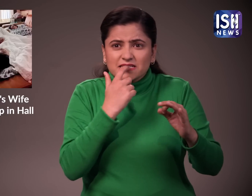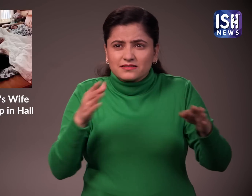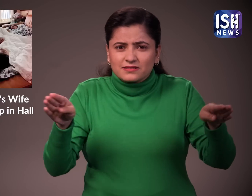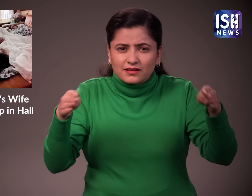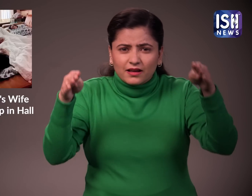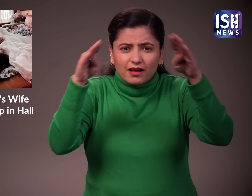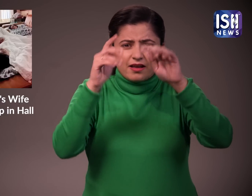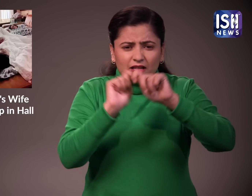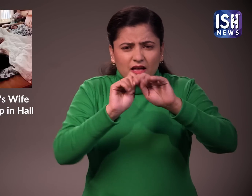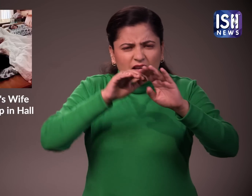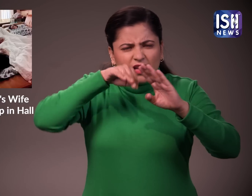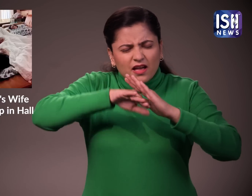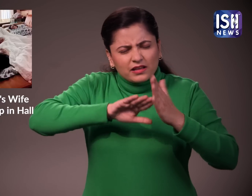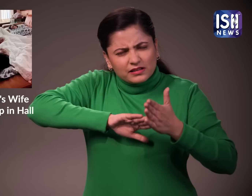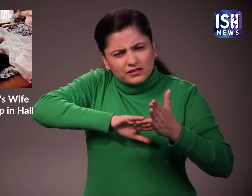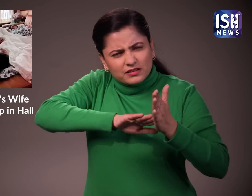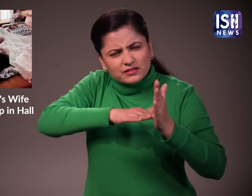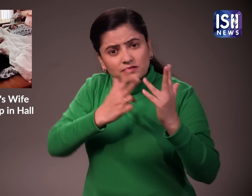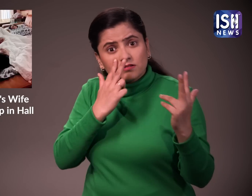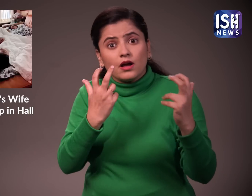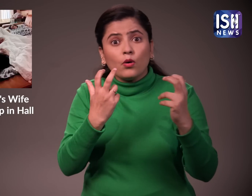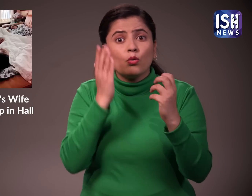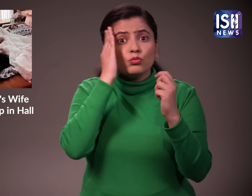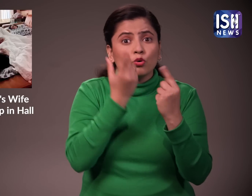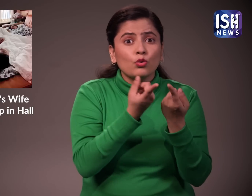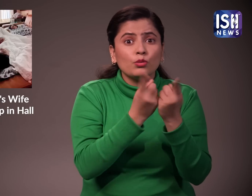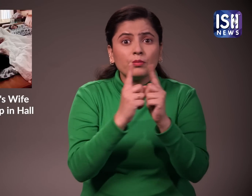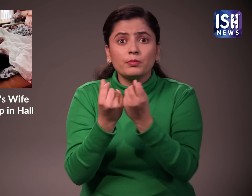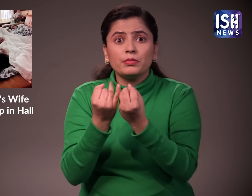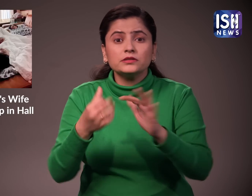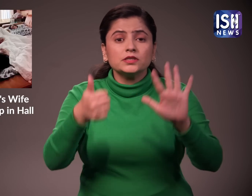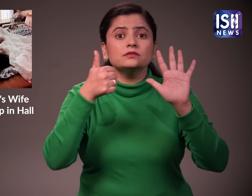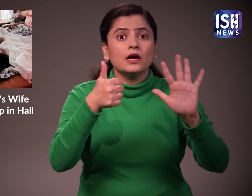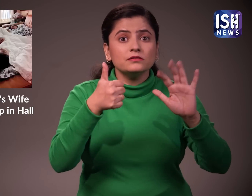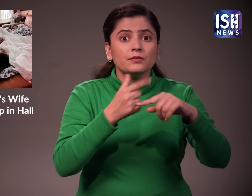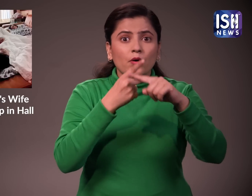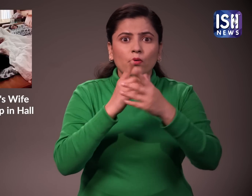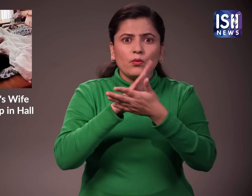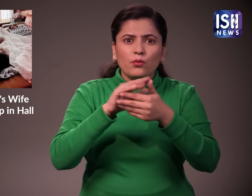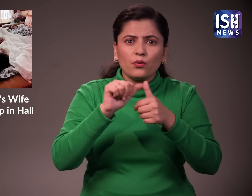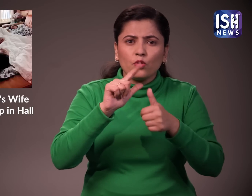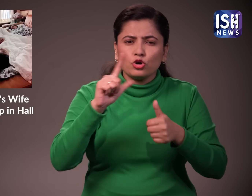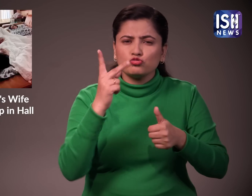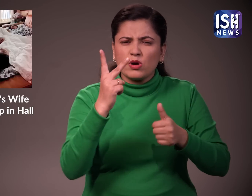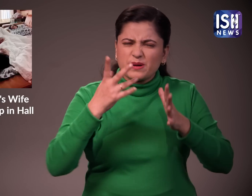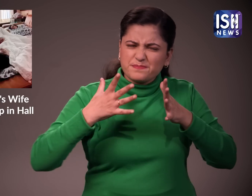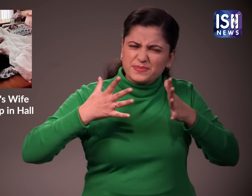उन्होंने छे बेडरूम, दो बड़े हॉल और दो विशाल लॉन के साथ एक आलिशान सफेद